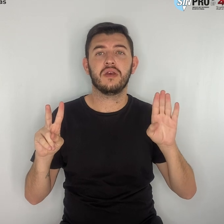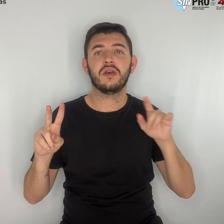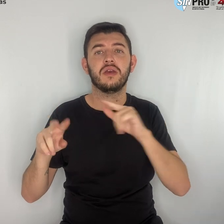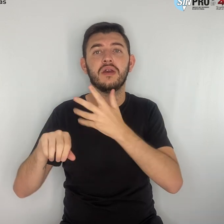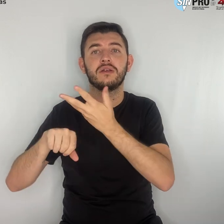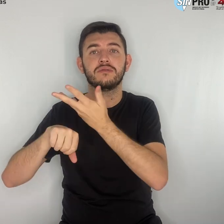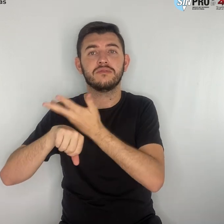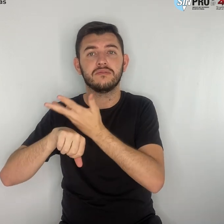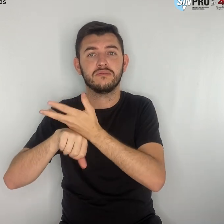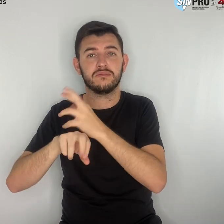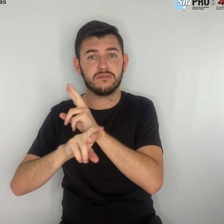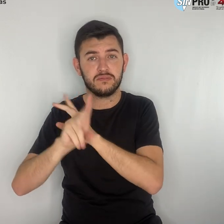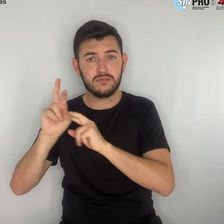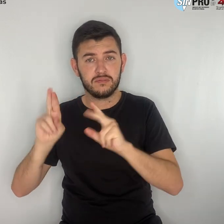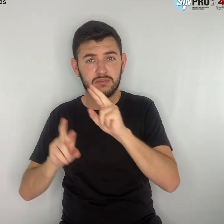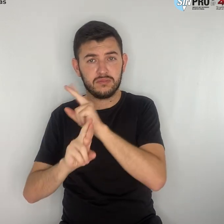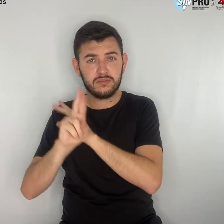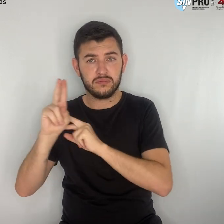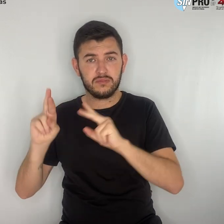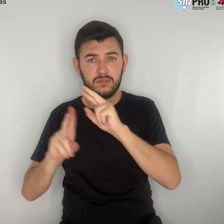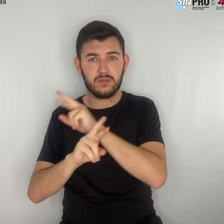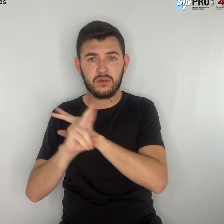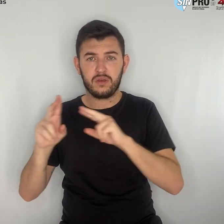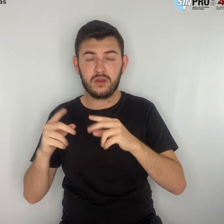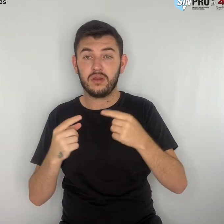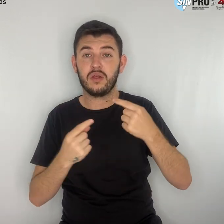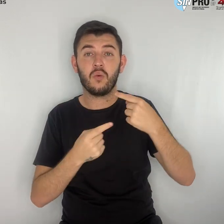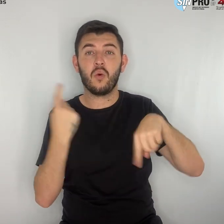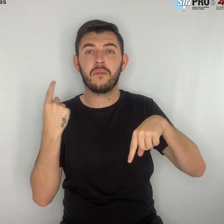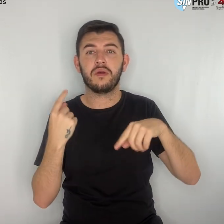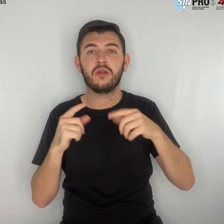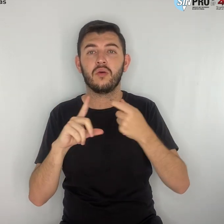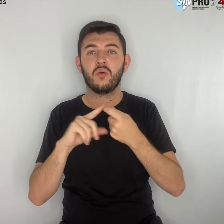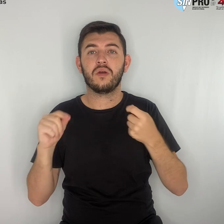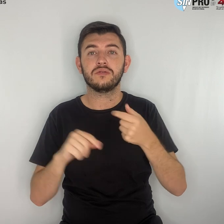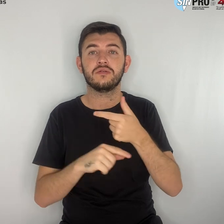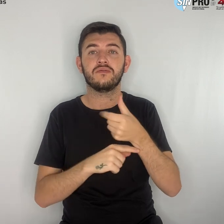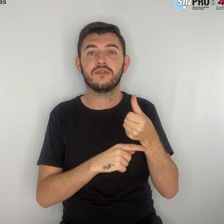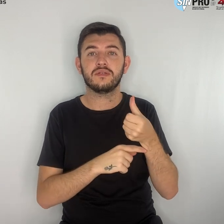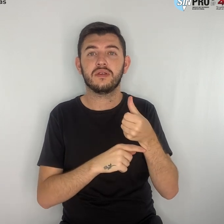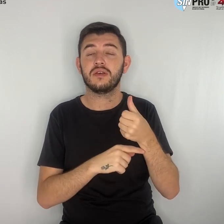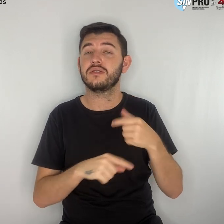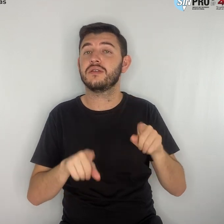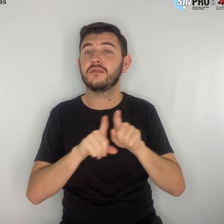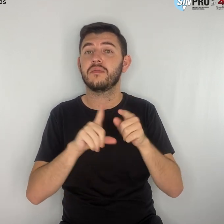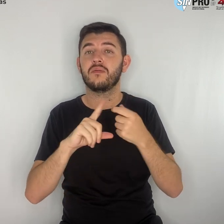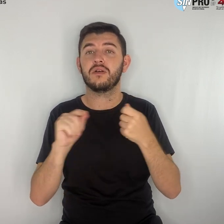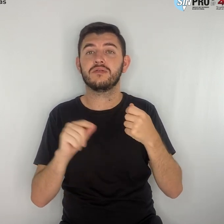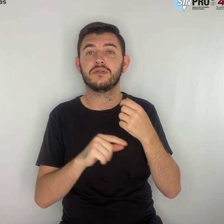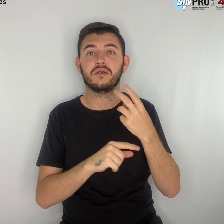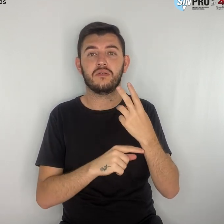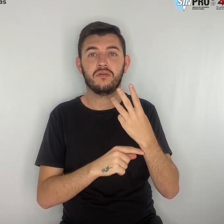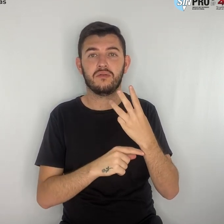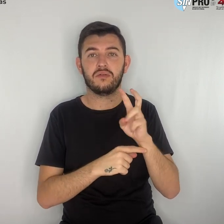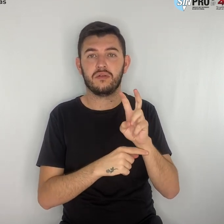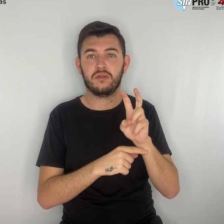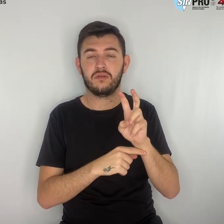contrariando os artigos 26 e 35 da LDB, que primam